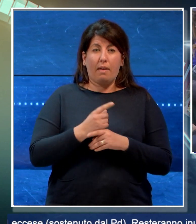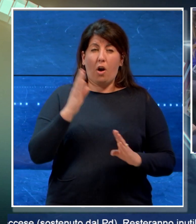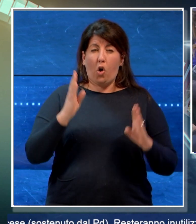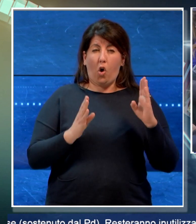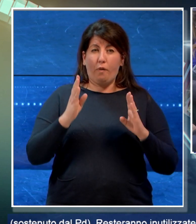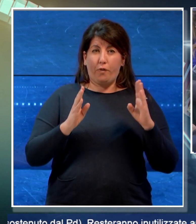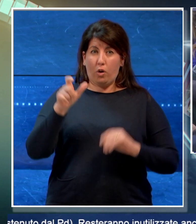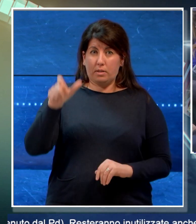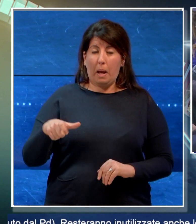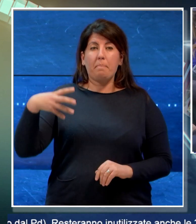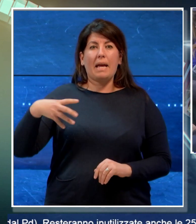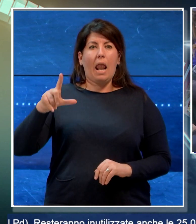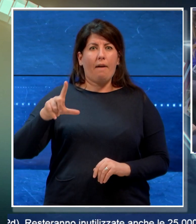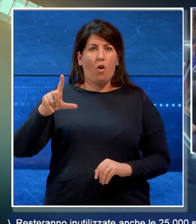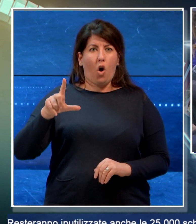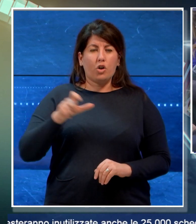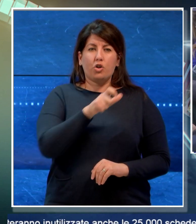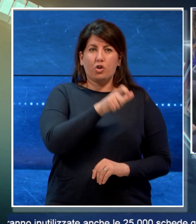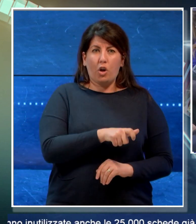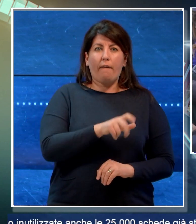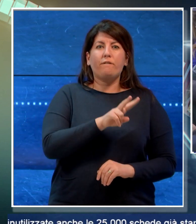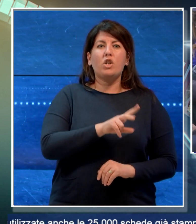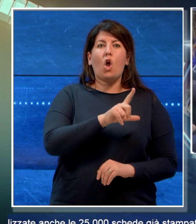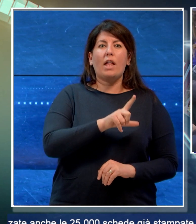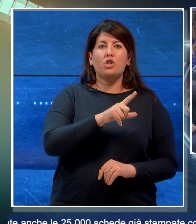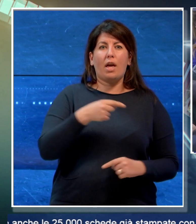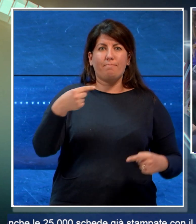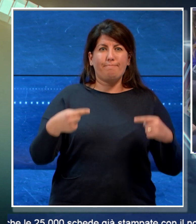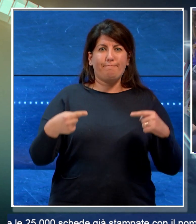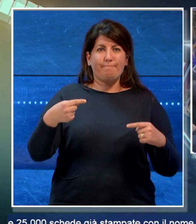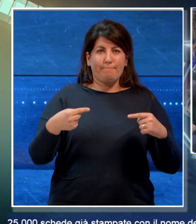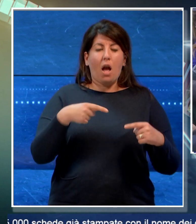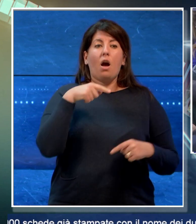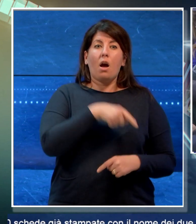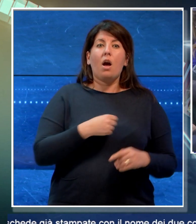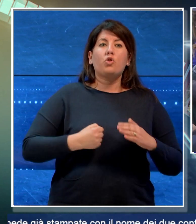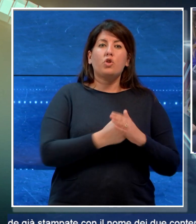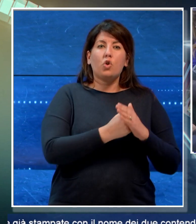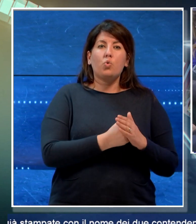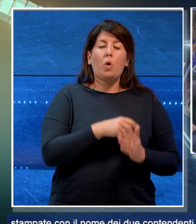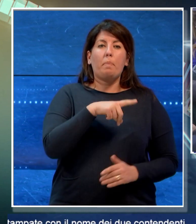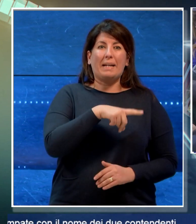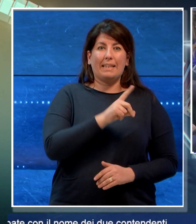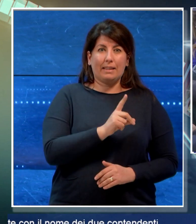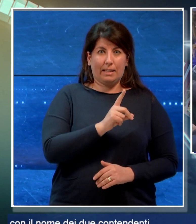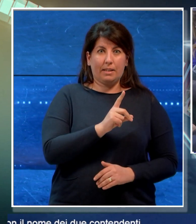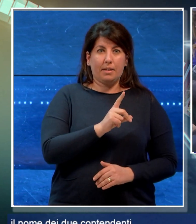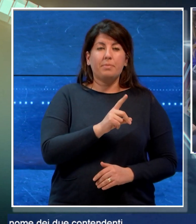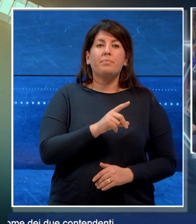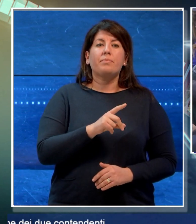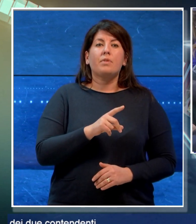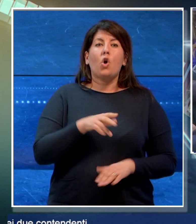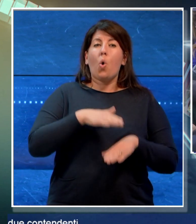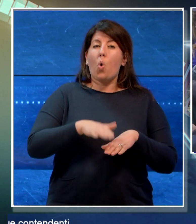Laforgia e Vito Leccese, sostenuto dal PD. Resteranno inutilizzate